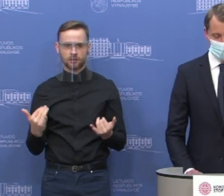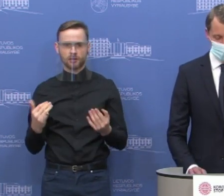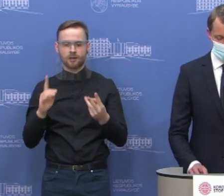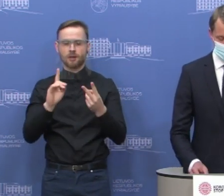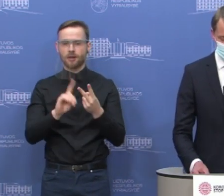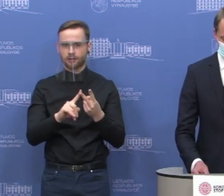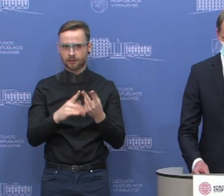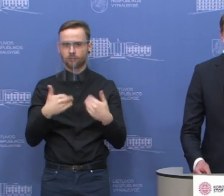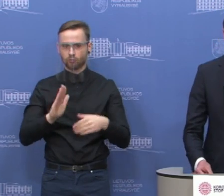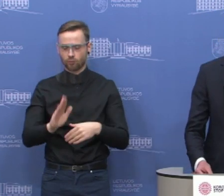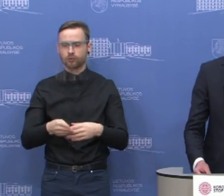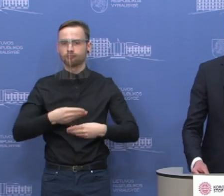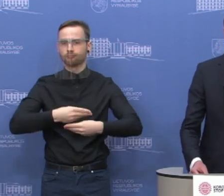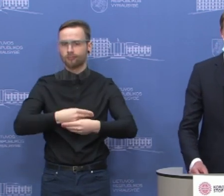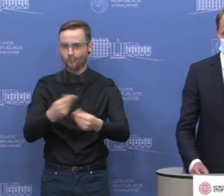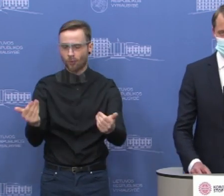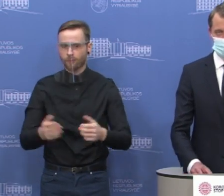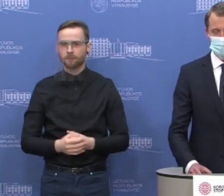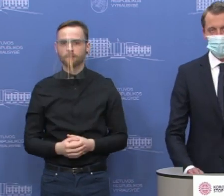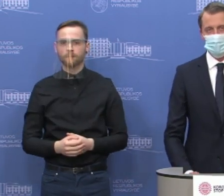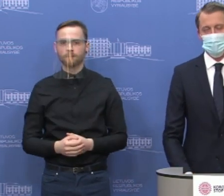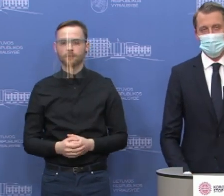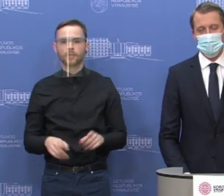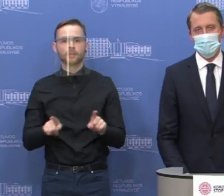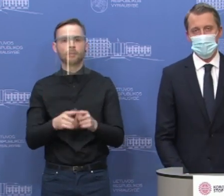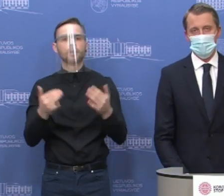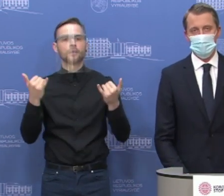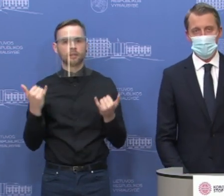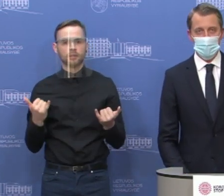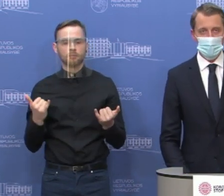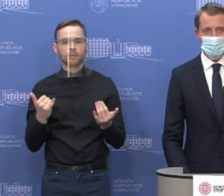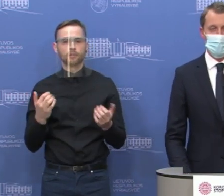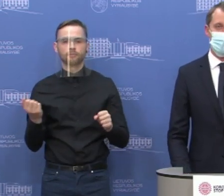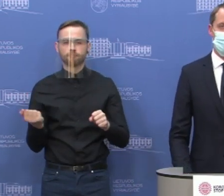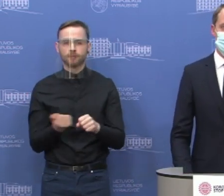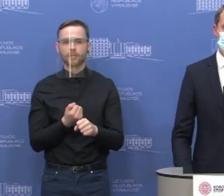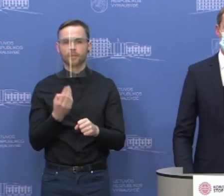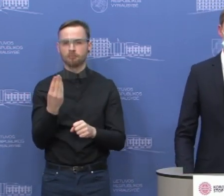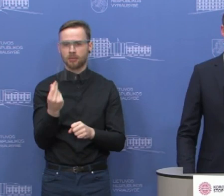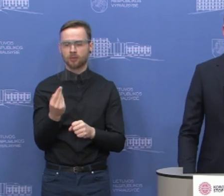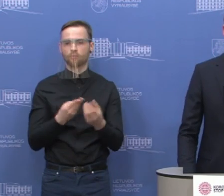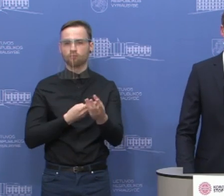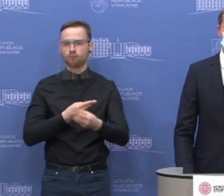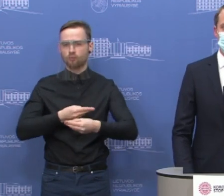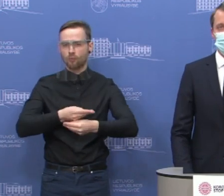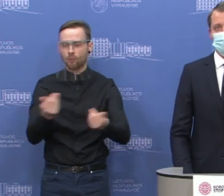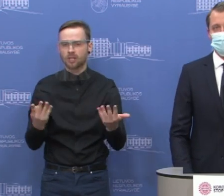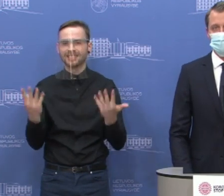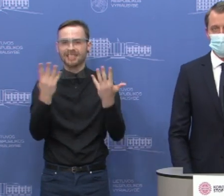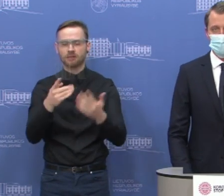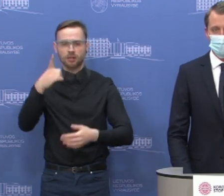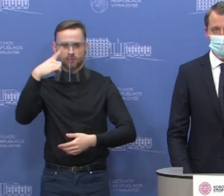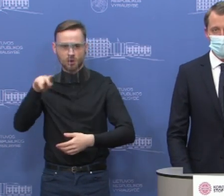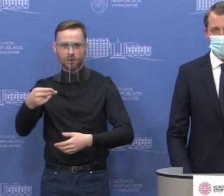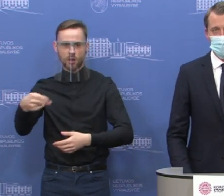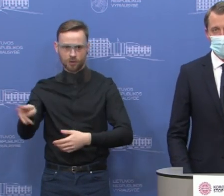srautas. Ir iš esmės turėsime jau dabar išmokėtą maždaug 9 milijonų